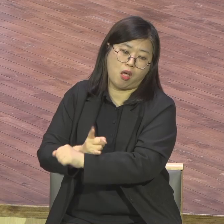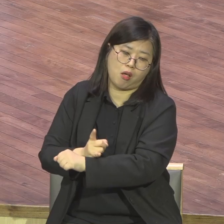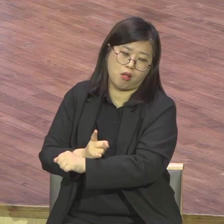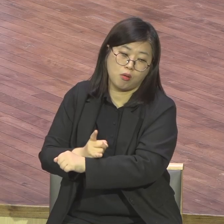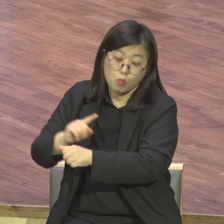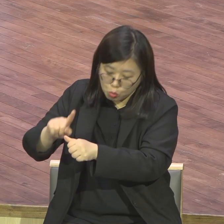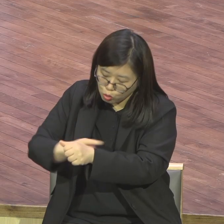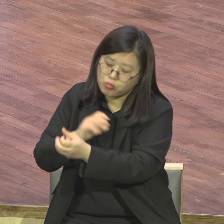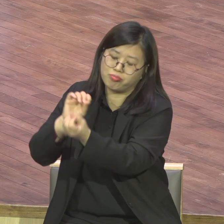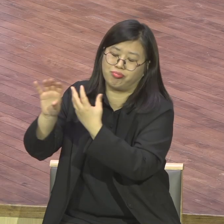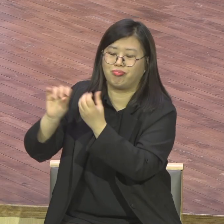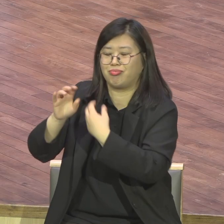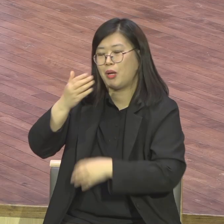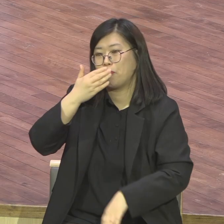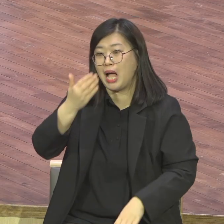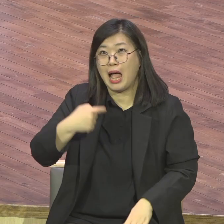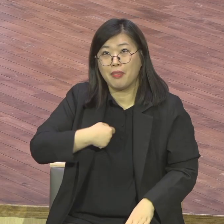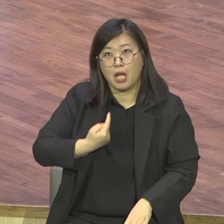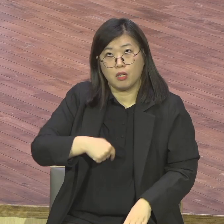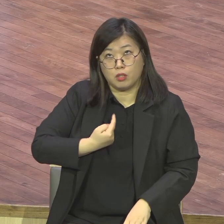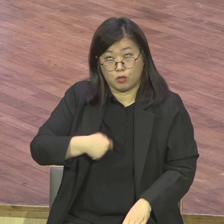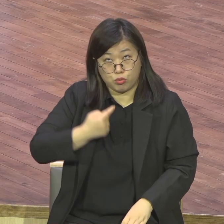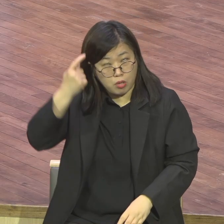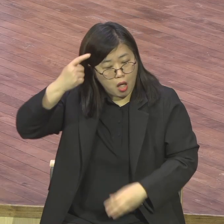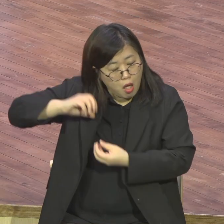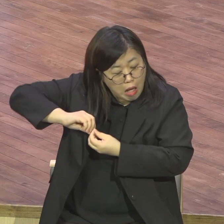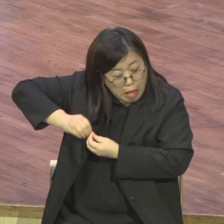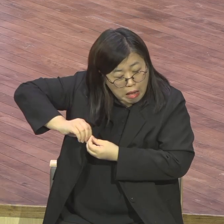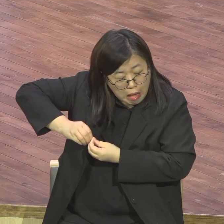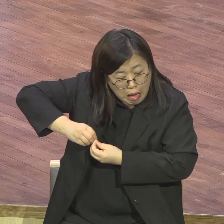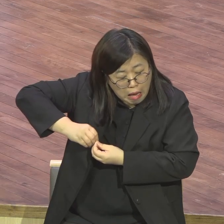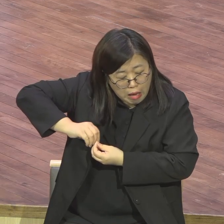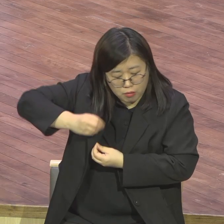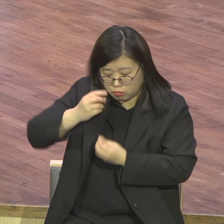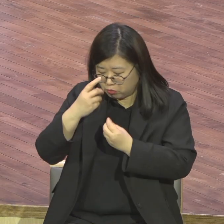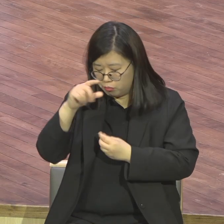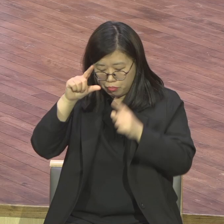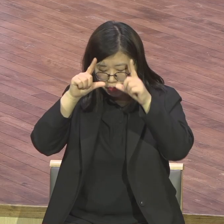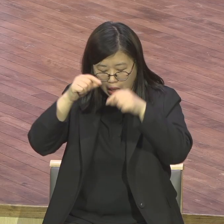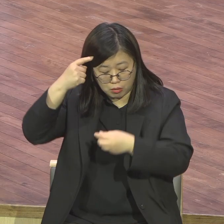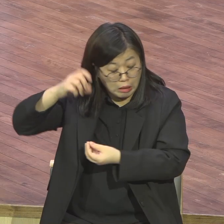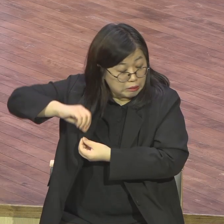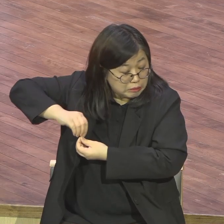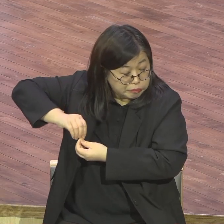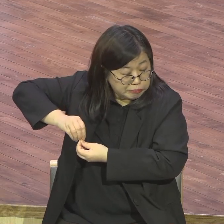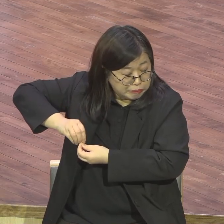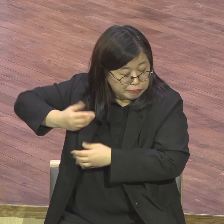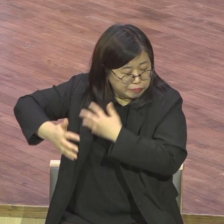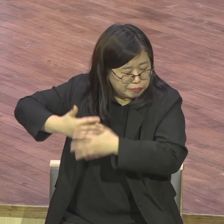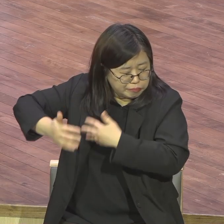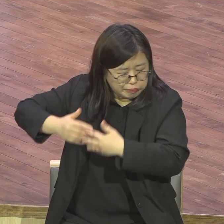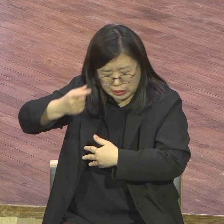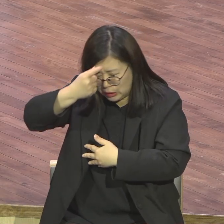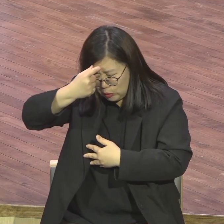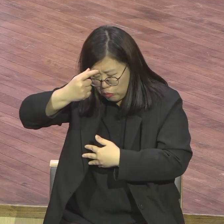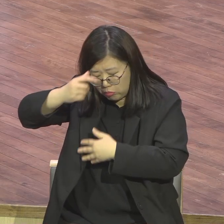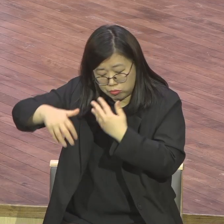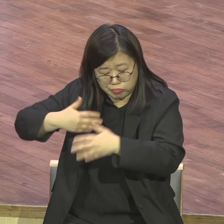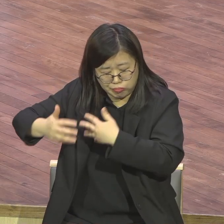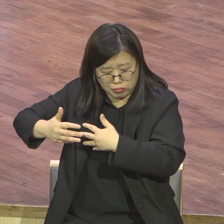은약기요 그러니까 영향력이 무진장 크거든요 중직자들이 대한민국이 장로들 때문에